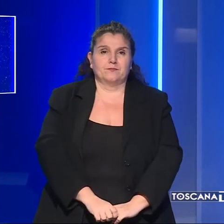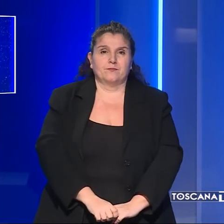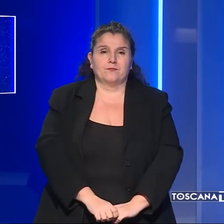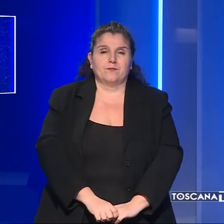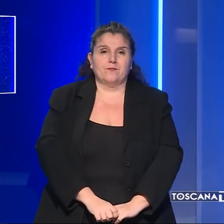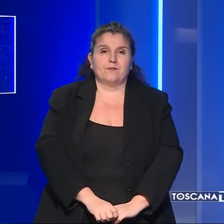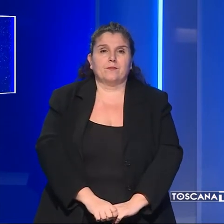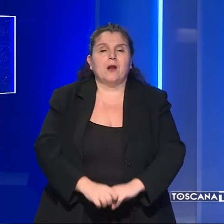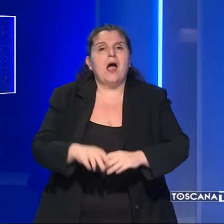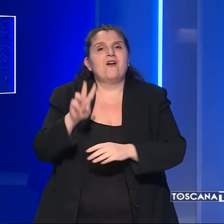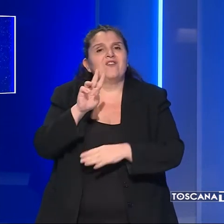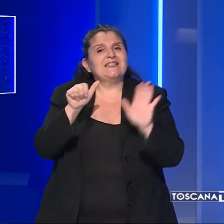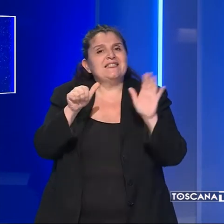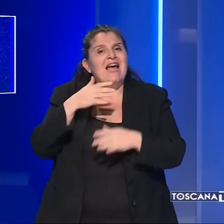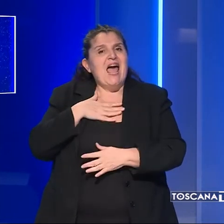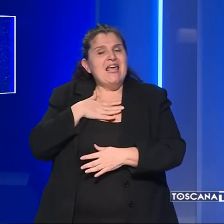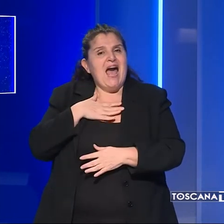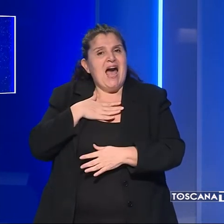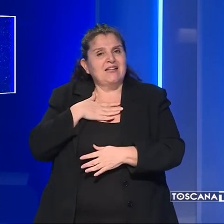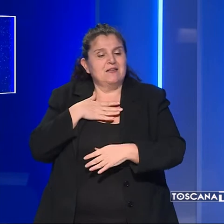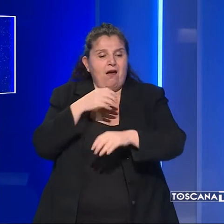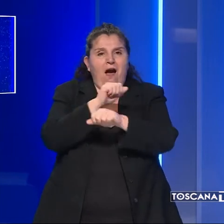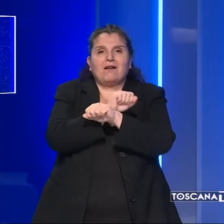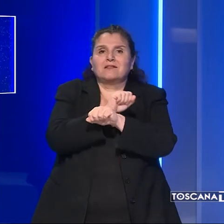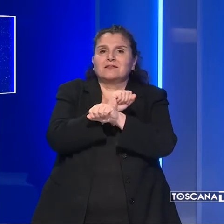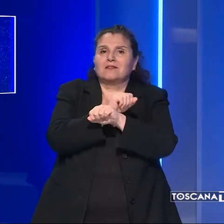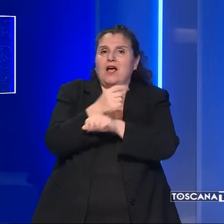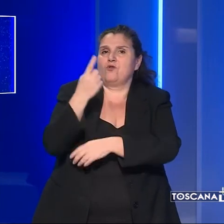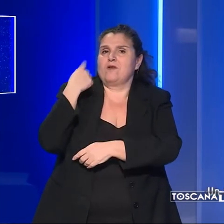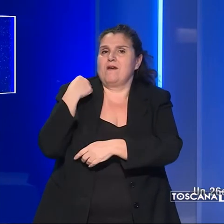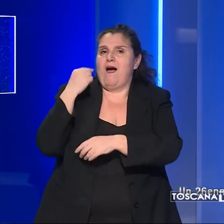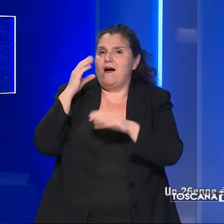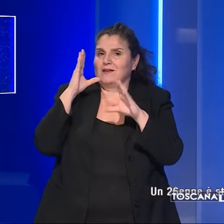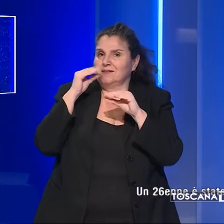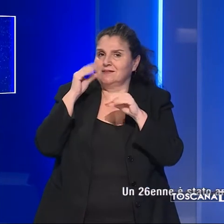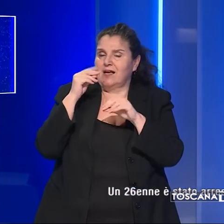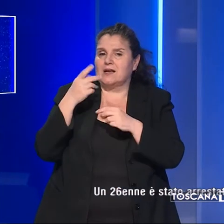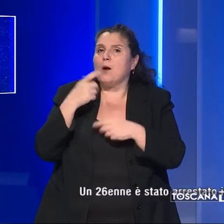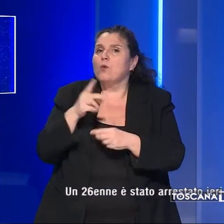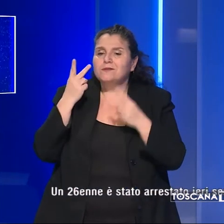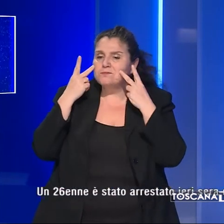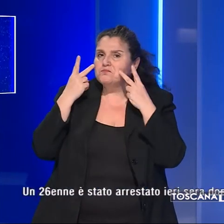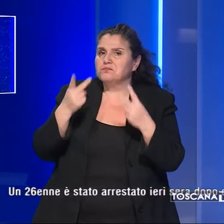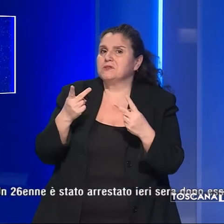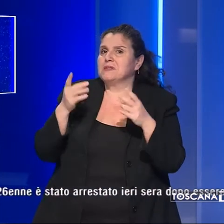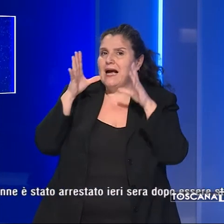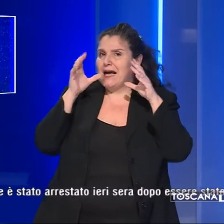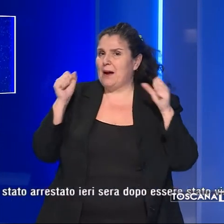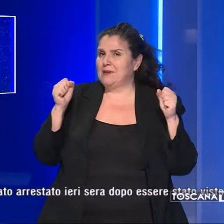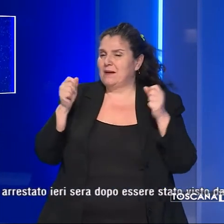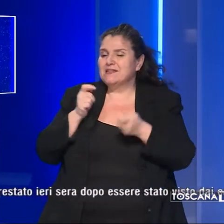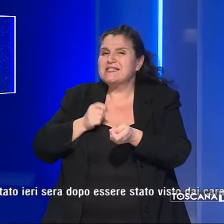Un 26enne è stato arrestato ieri sera dopo essere stato visto dai carabinieri mentre